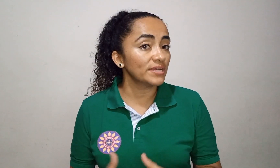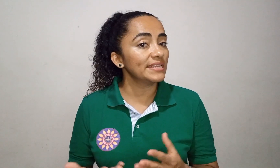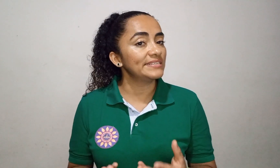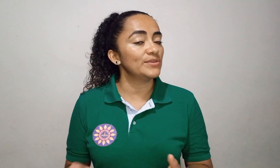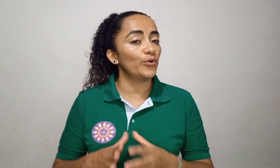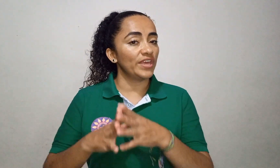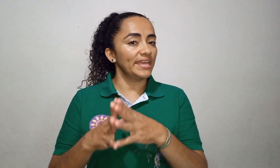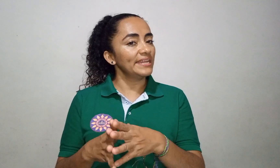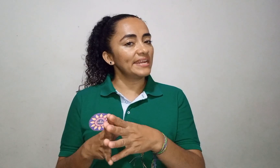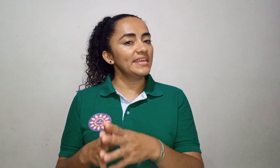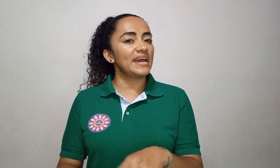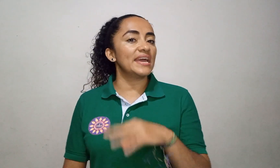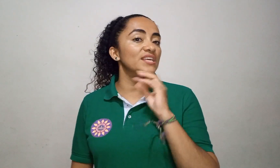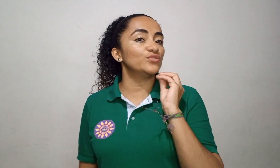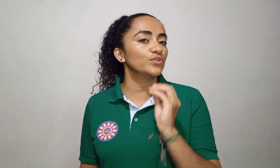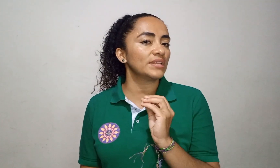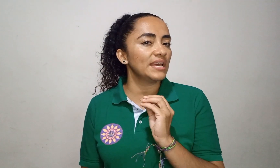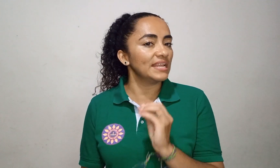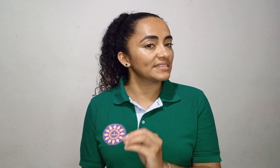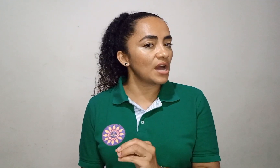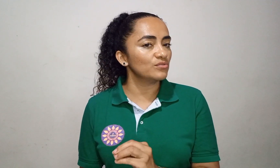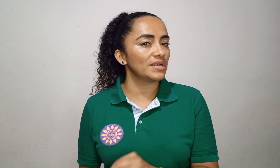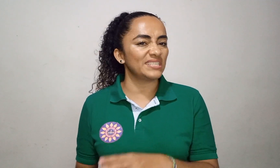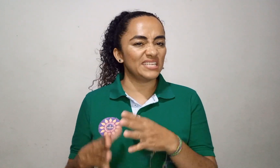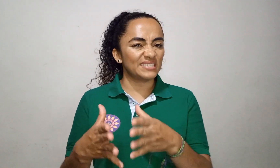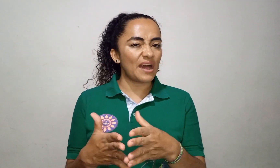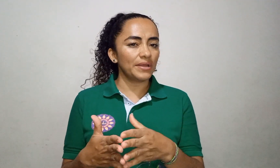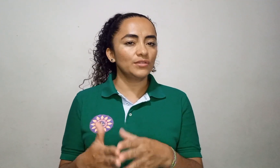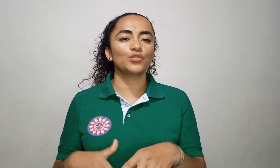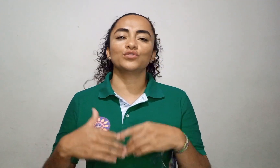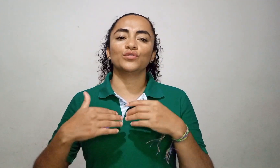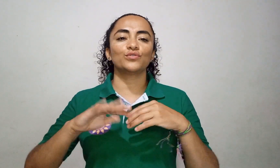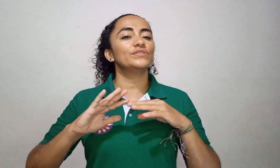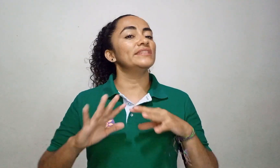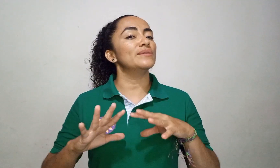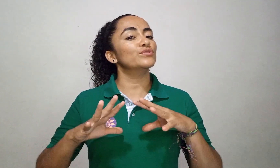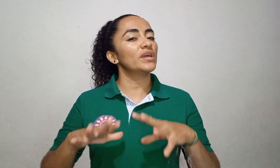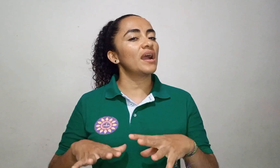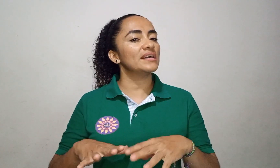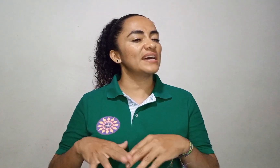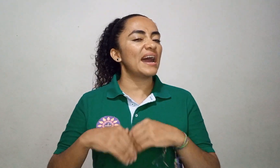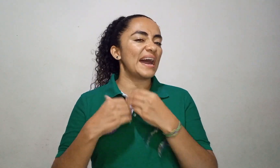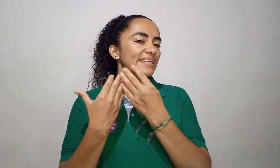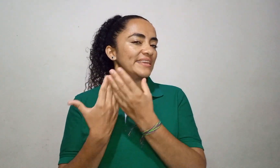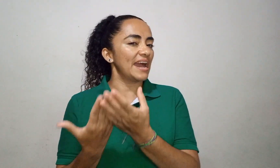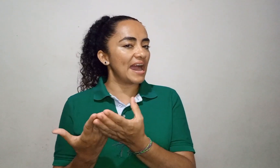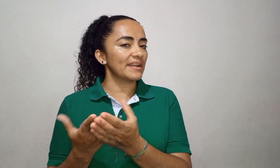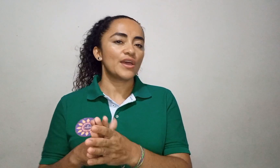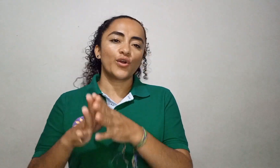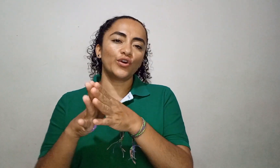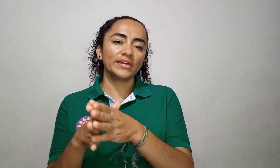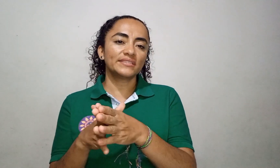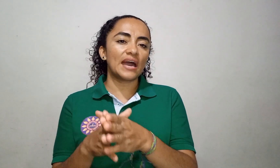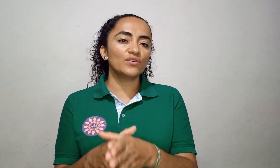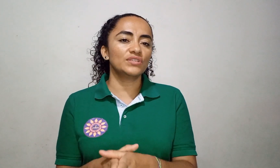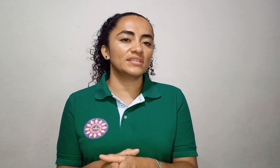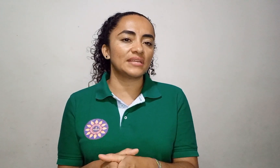excesivo de energía es otra de las causas. Y saben, nosotros tendemos en casa a dejar conectados sin estar